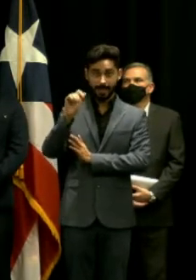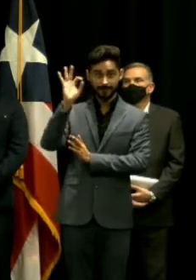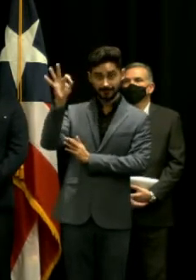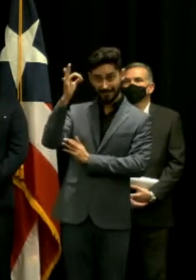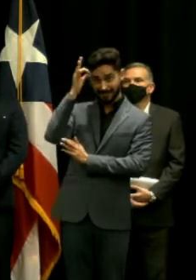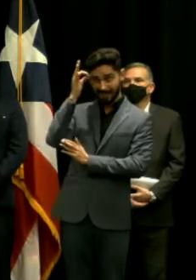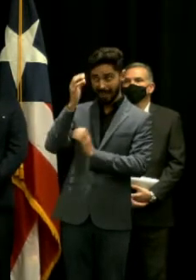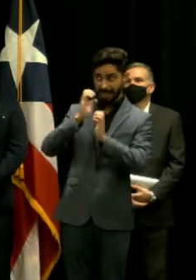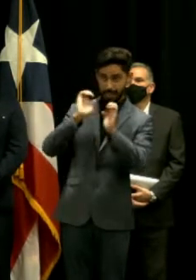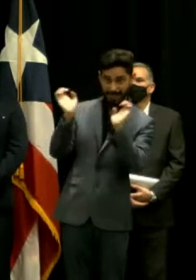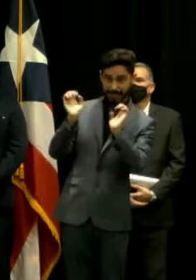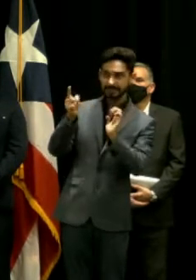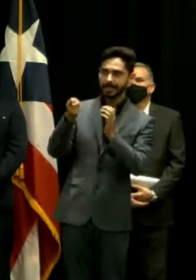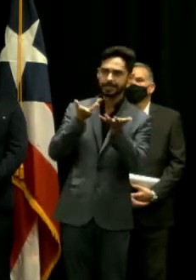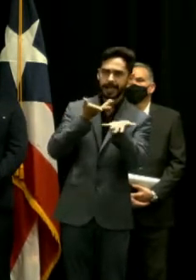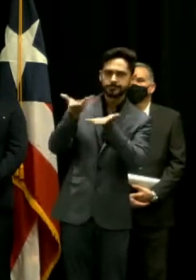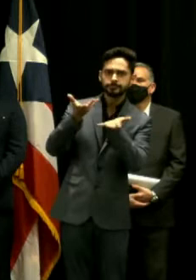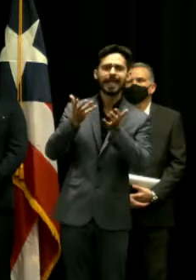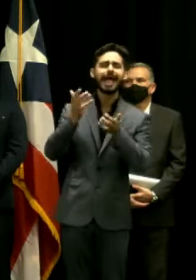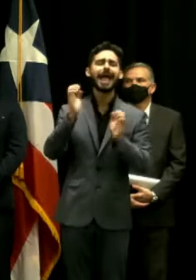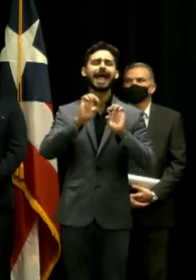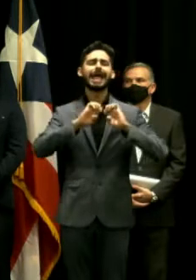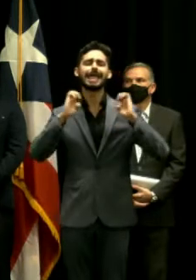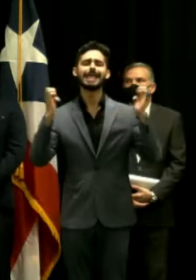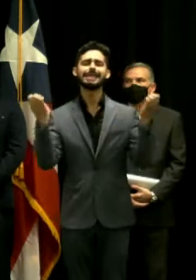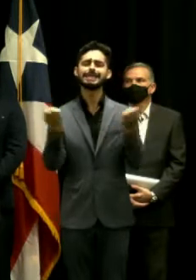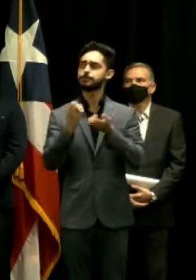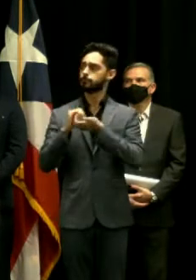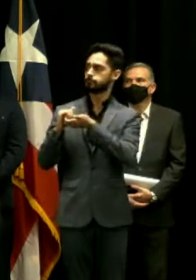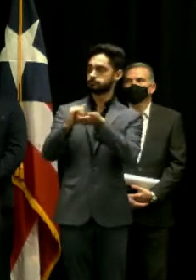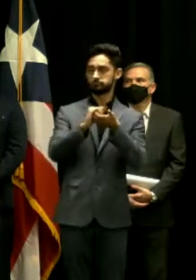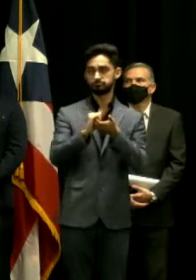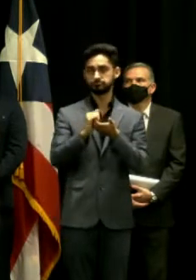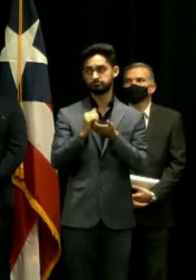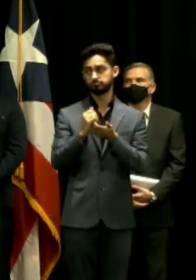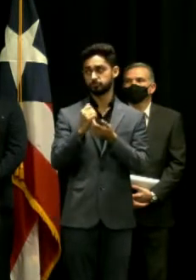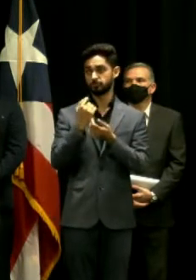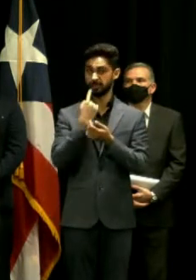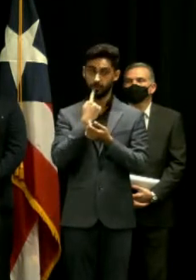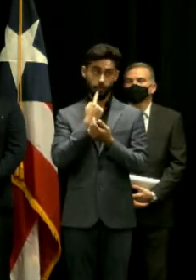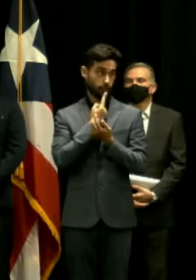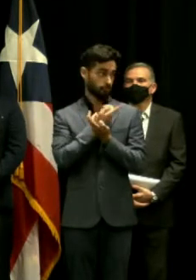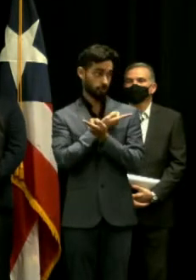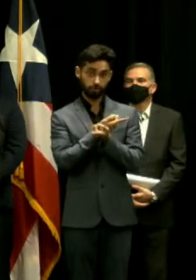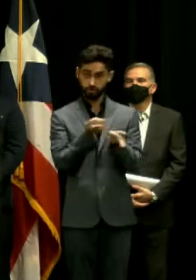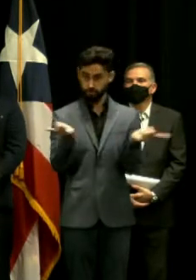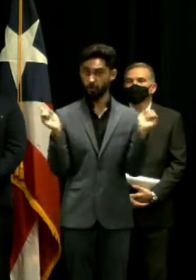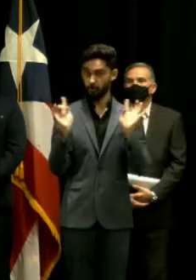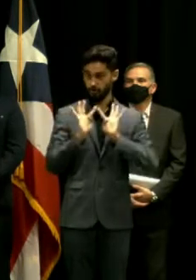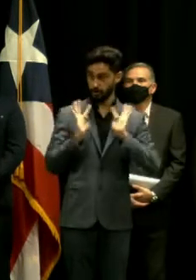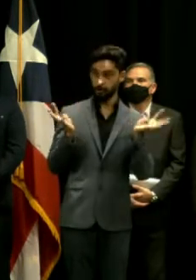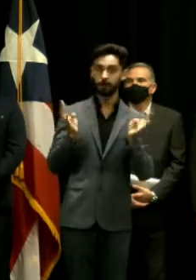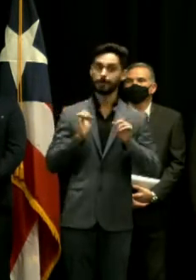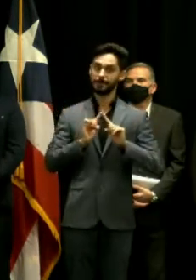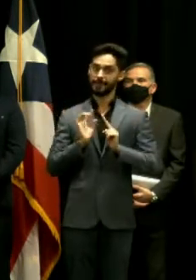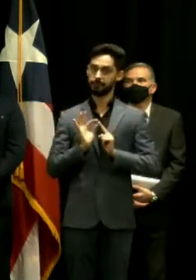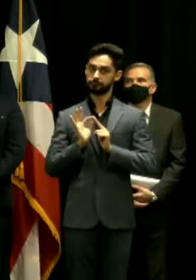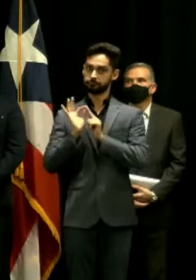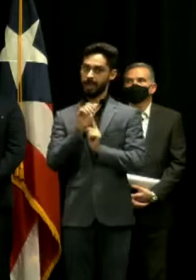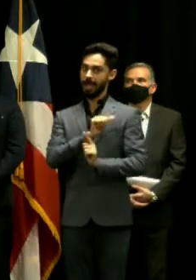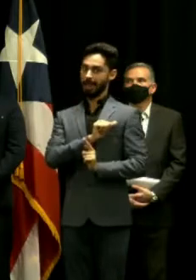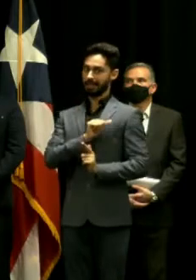trabajo realmente en equipo aquí lo que hemos hecho yo diría todos pero el alcalde con su